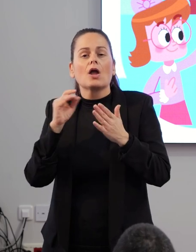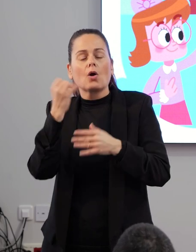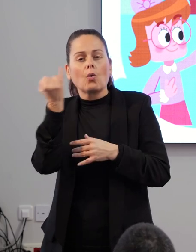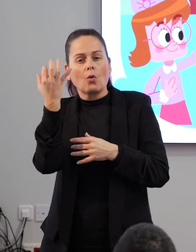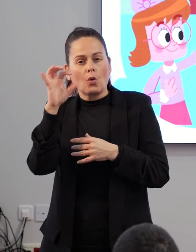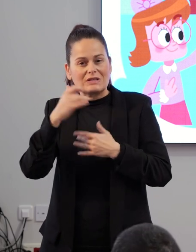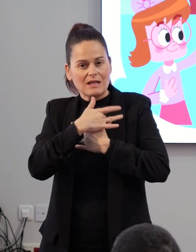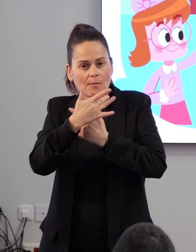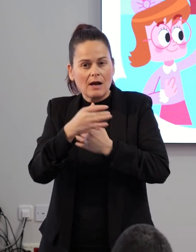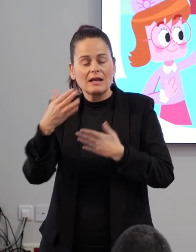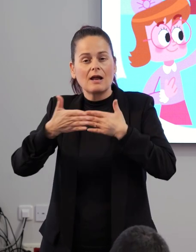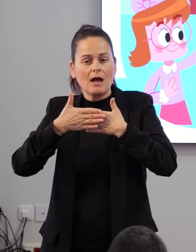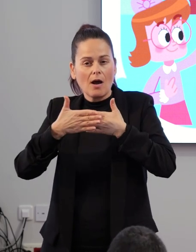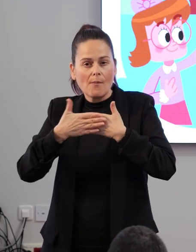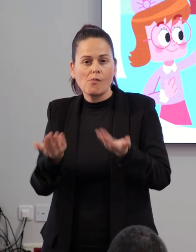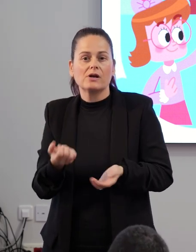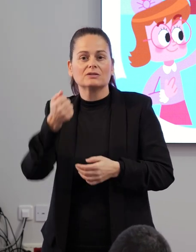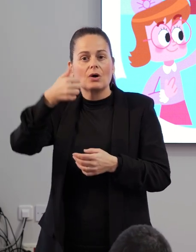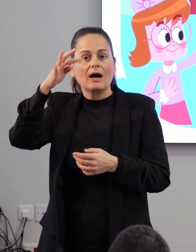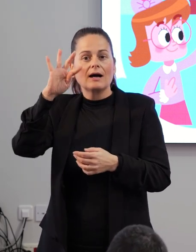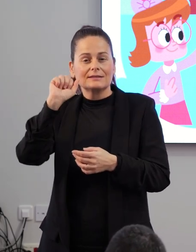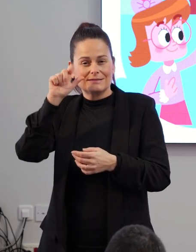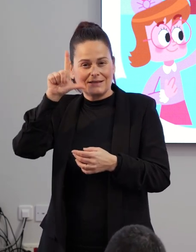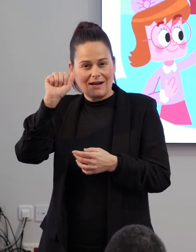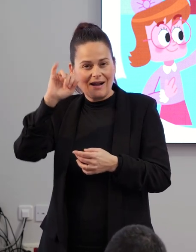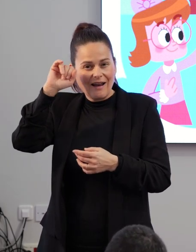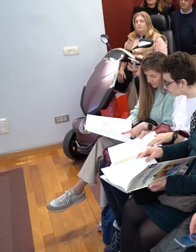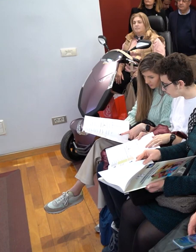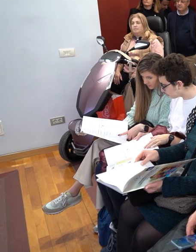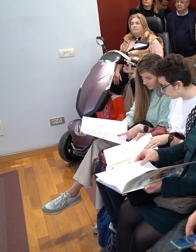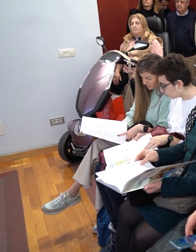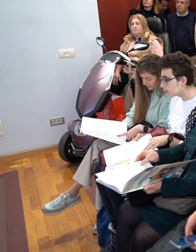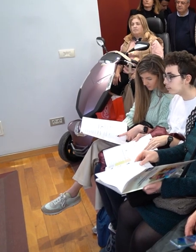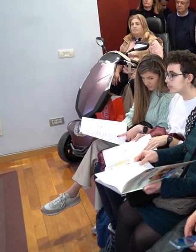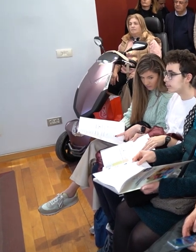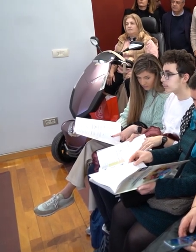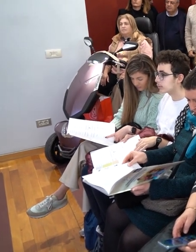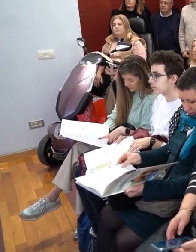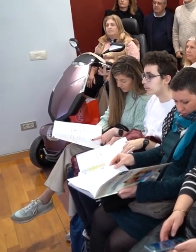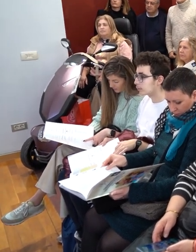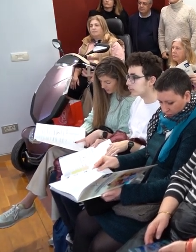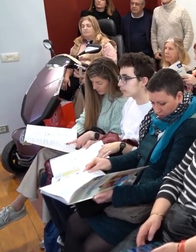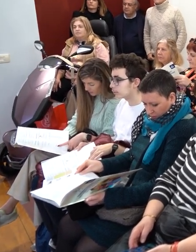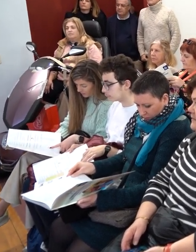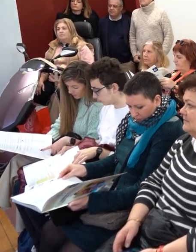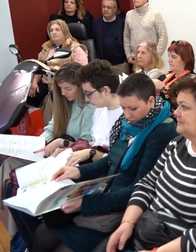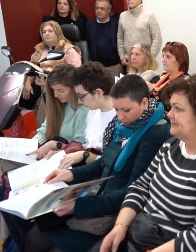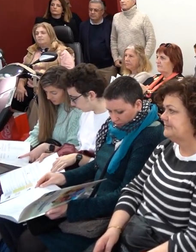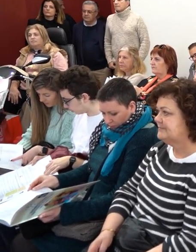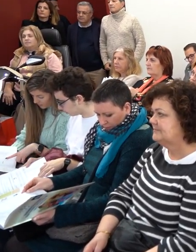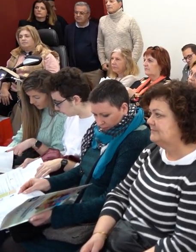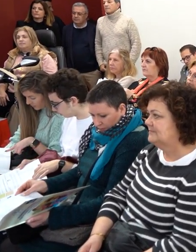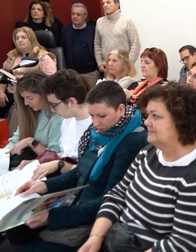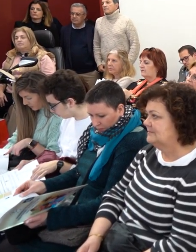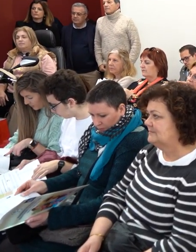el CEIT Atalaya, San Isidoro y Santa Florentina, San Félix, Miguel de Cervantes y así tantos otros hasta llegar